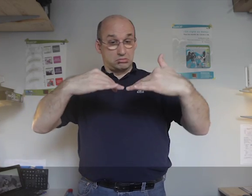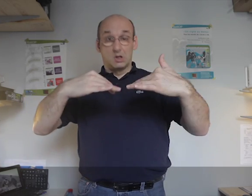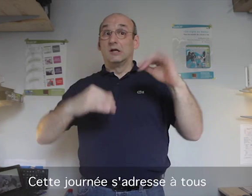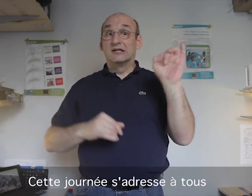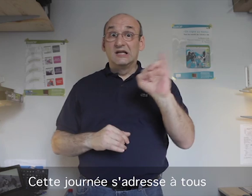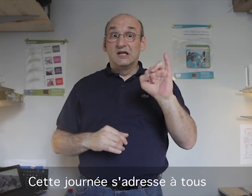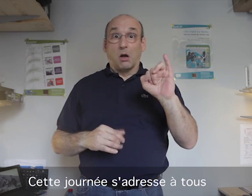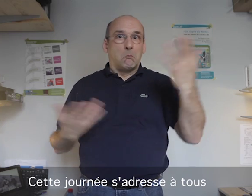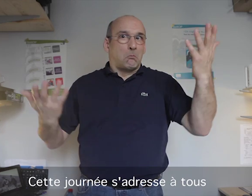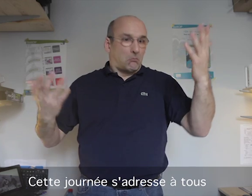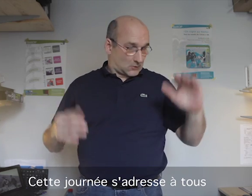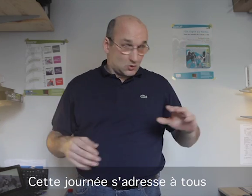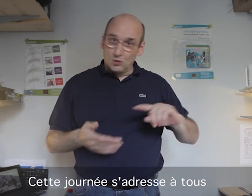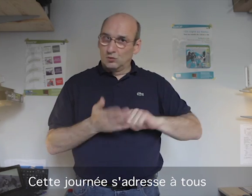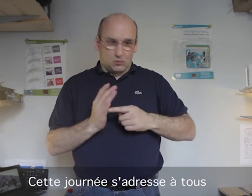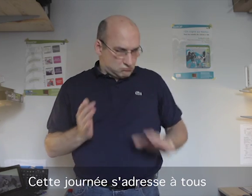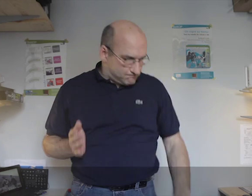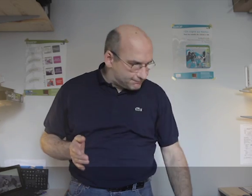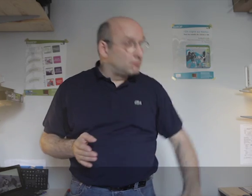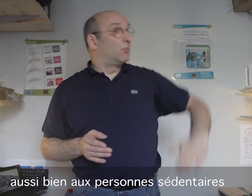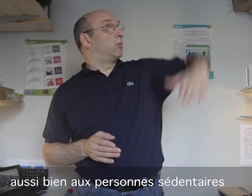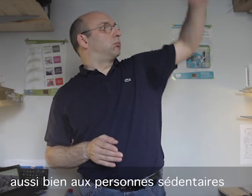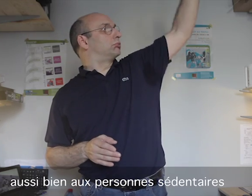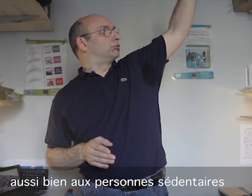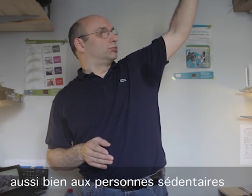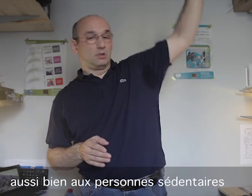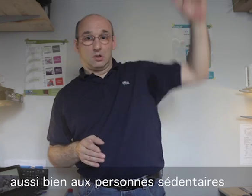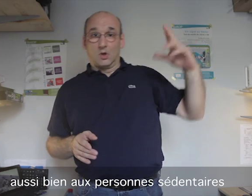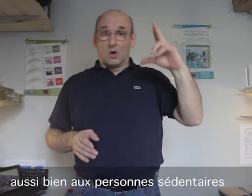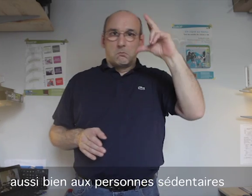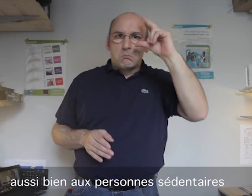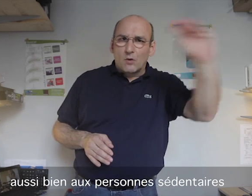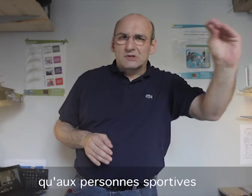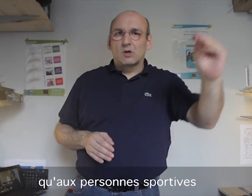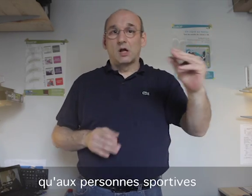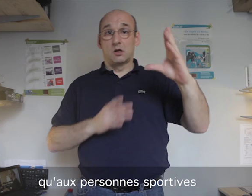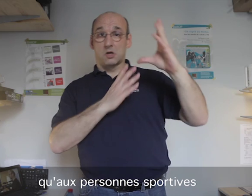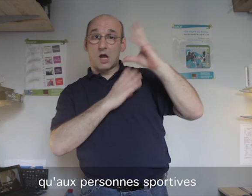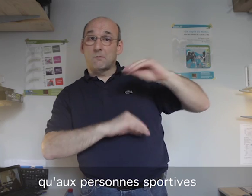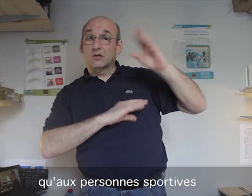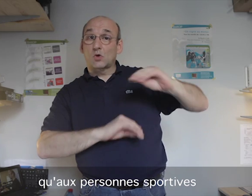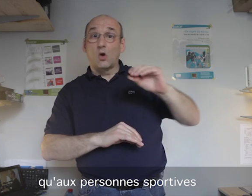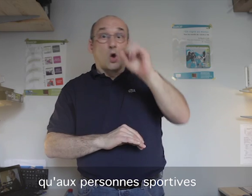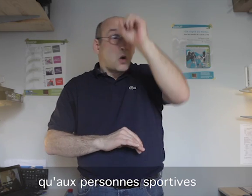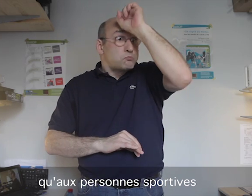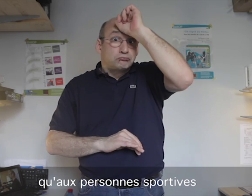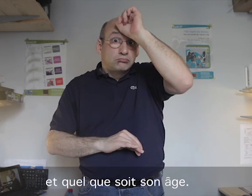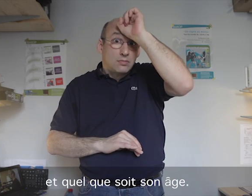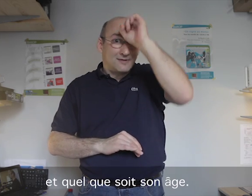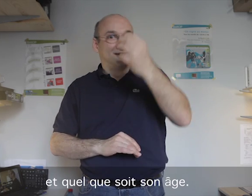Cette journée s'adresse à tous Aussi bien aux personnes sédentaires qu'aux personnes sportives Et quel